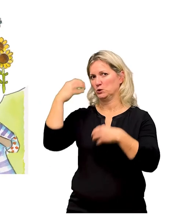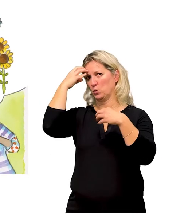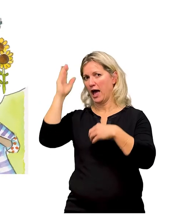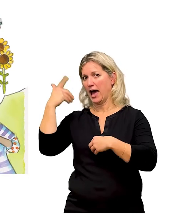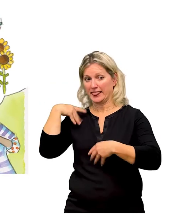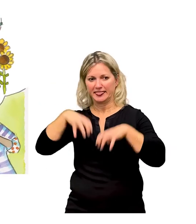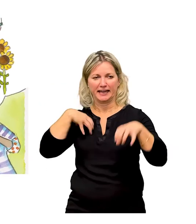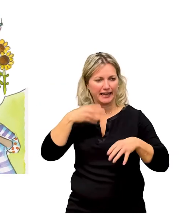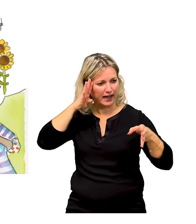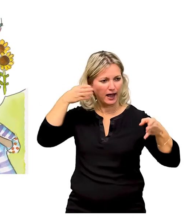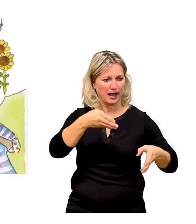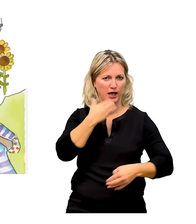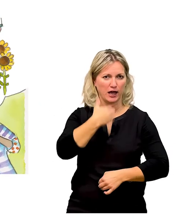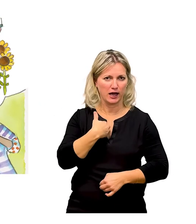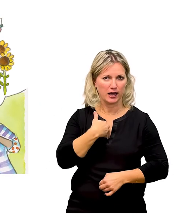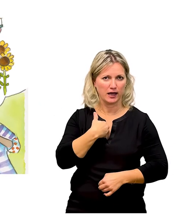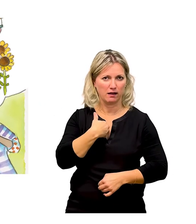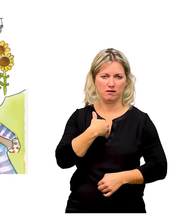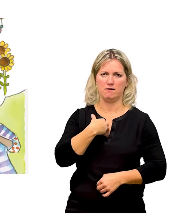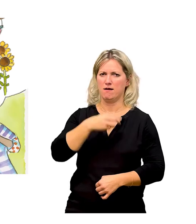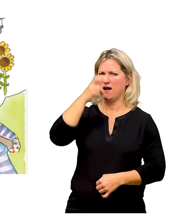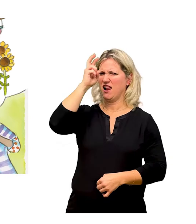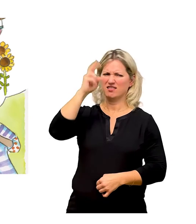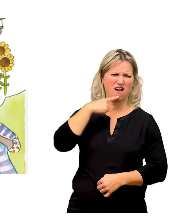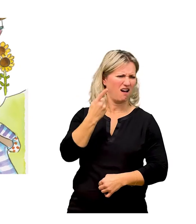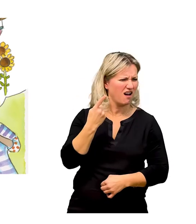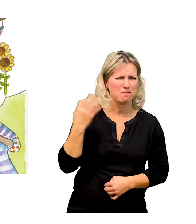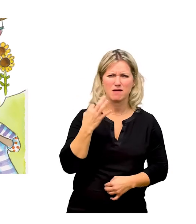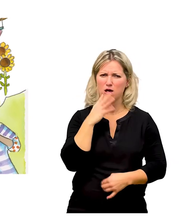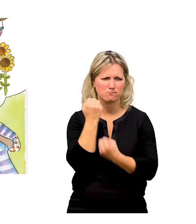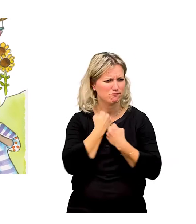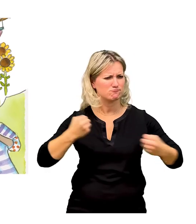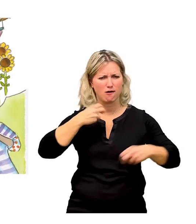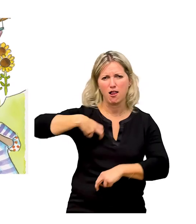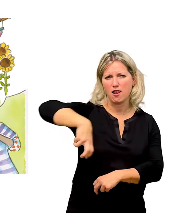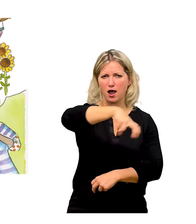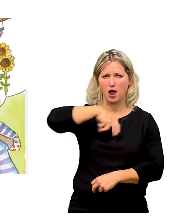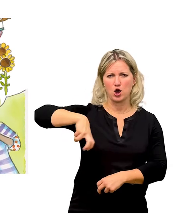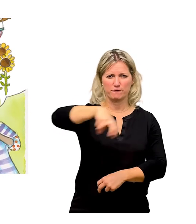Wir machen was mit Tieren. Nein, ich will Platz zum Laufen, wünscht sich Linda.